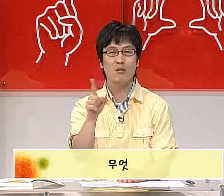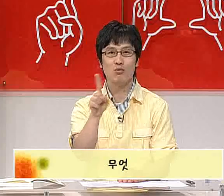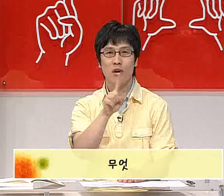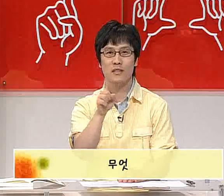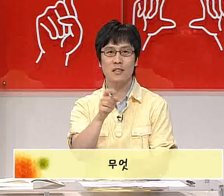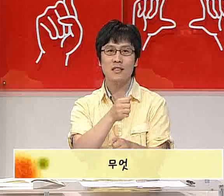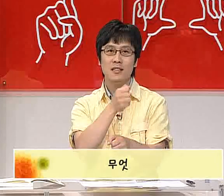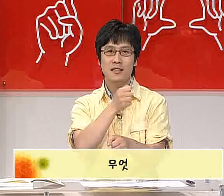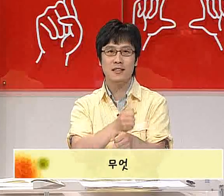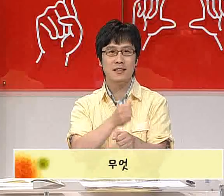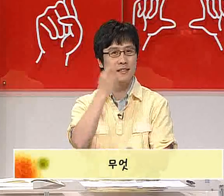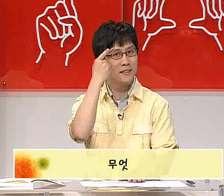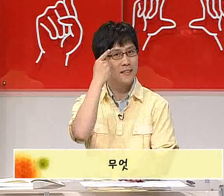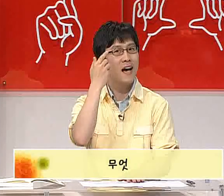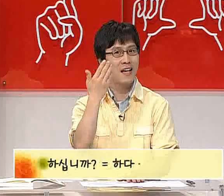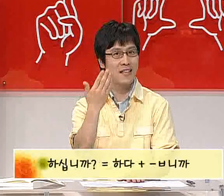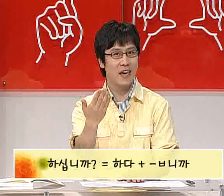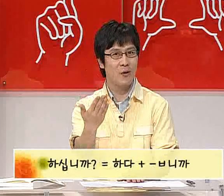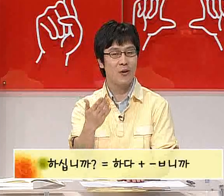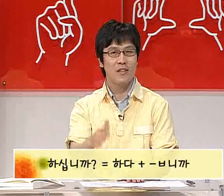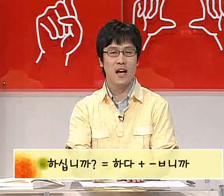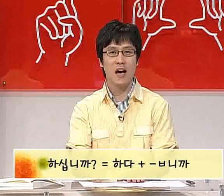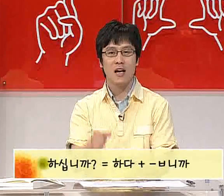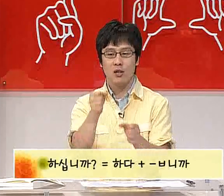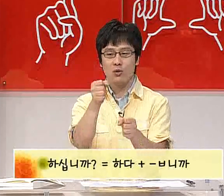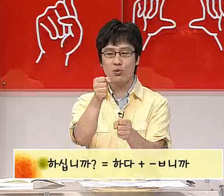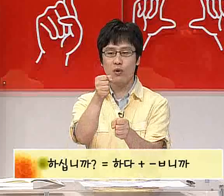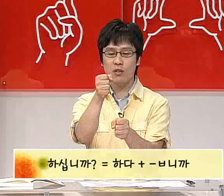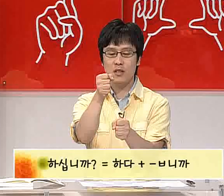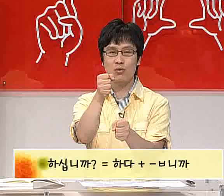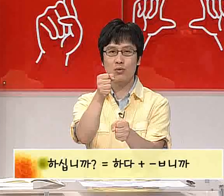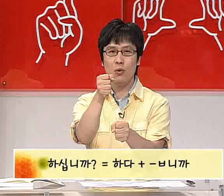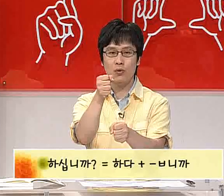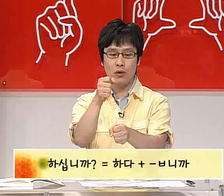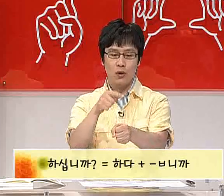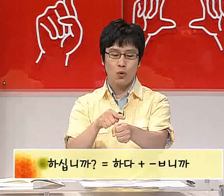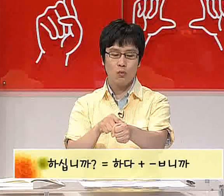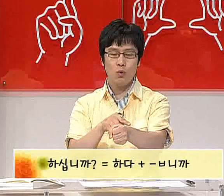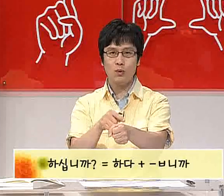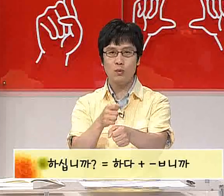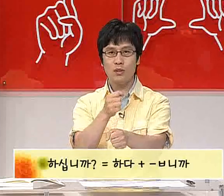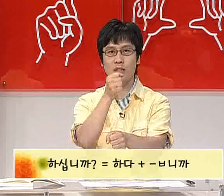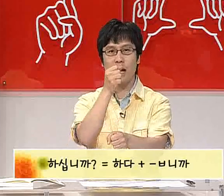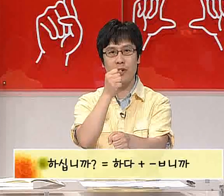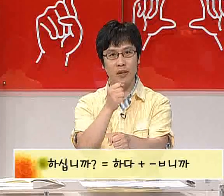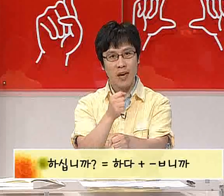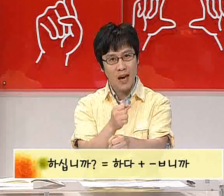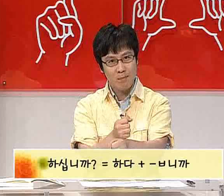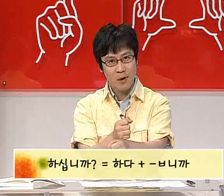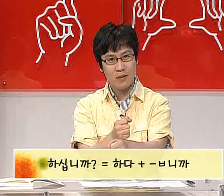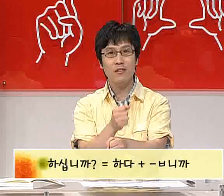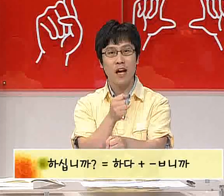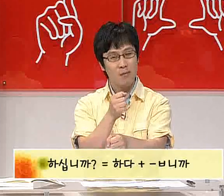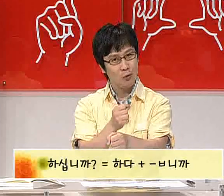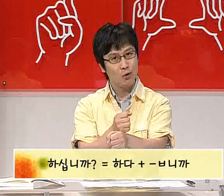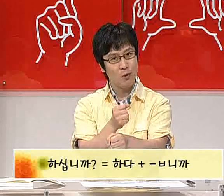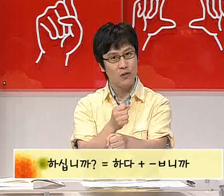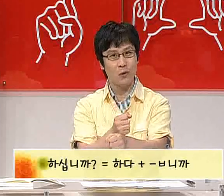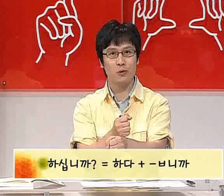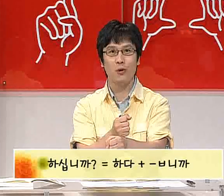무엇을 하세요? 자, 주먹진 두 손, 손목 부분을 가볍게 한 번, 한 번, 두 번 정도